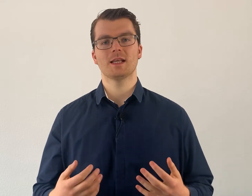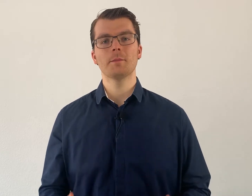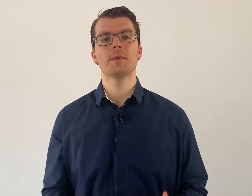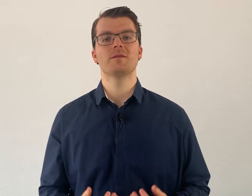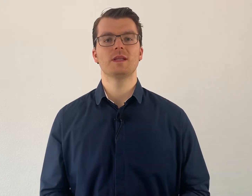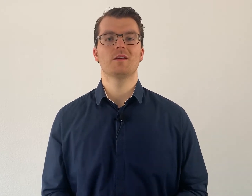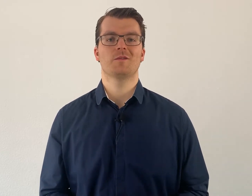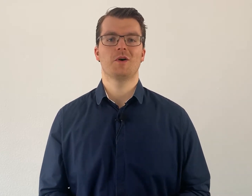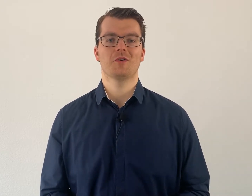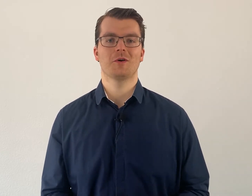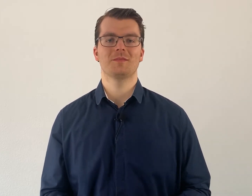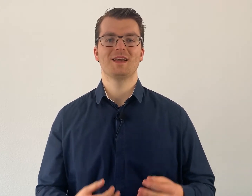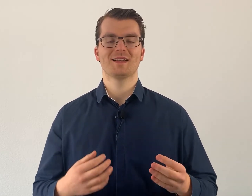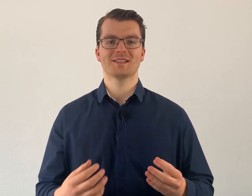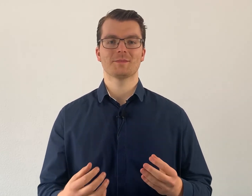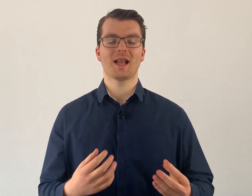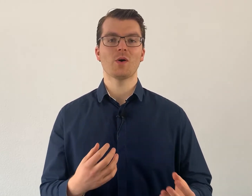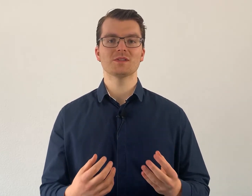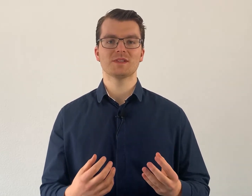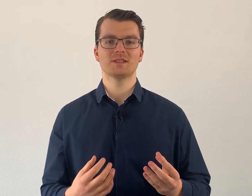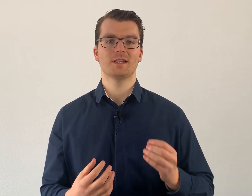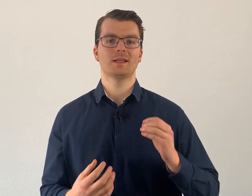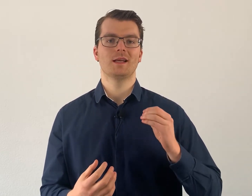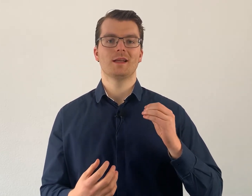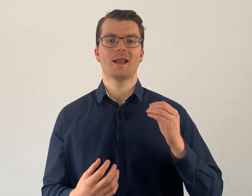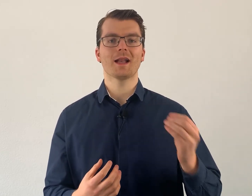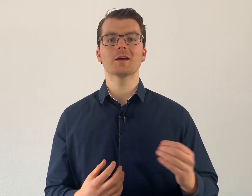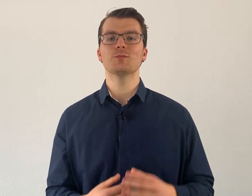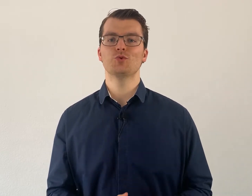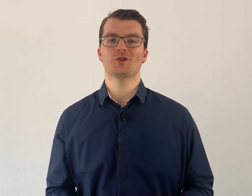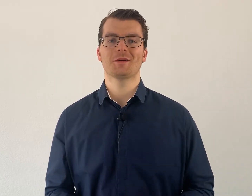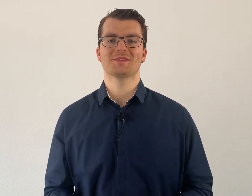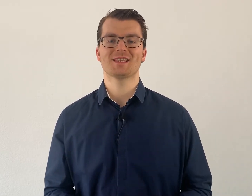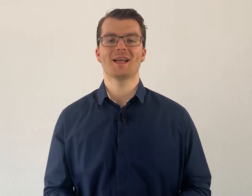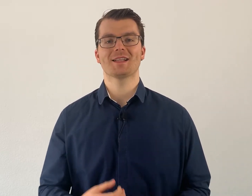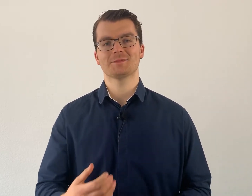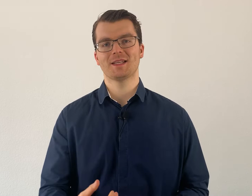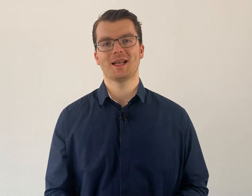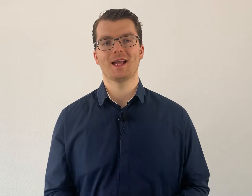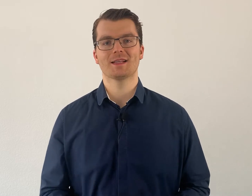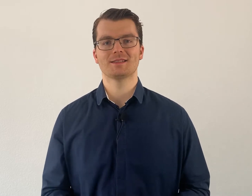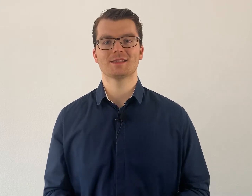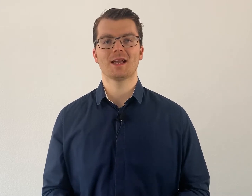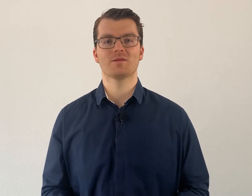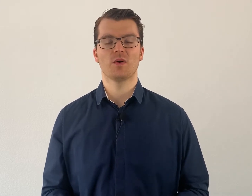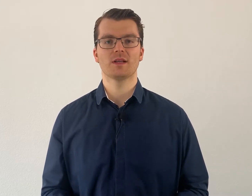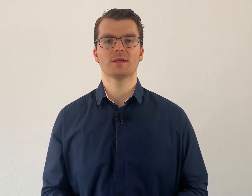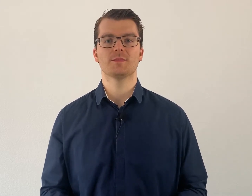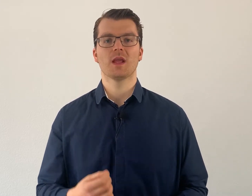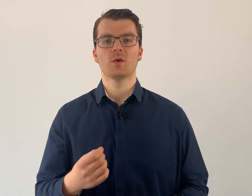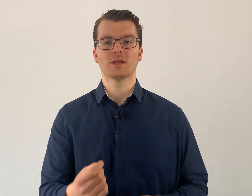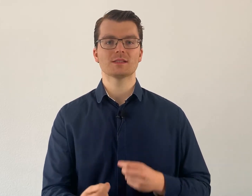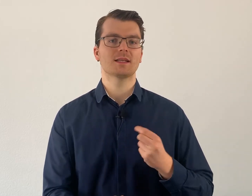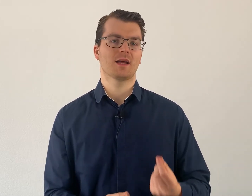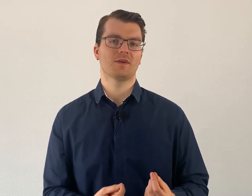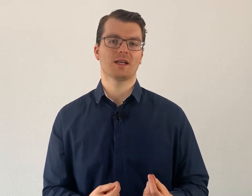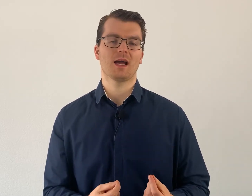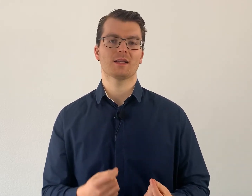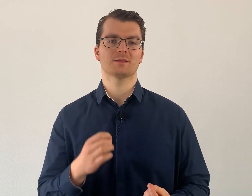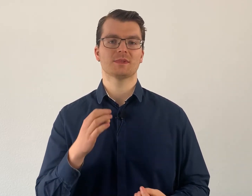immer wieder vorkommt, dass man aus Versehen in anderen Buchstaben zeigt, als man den eigentlich zeigen wollte. Und das liegt einfach daran, dass man